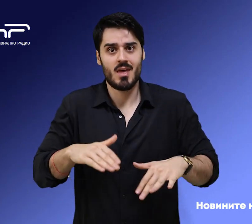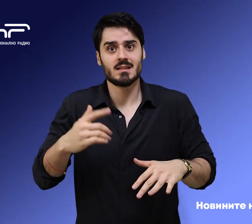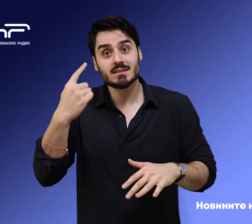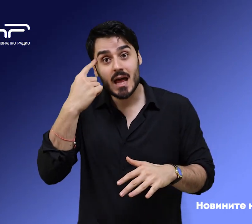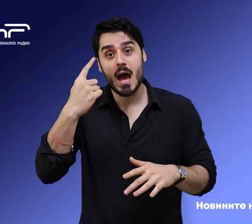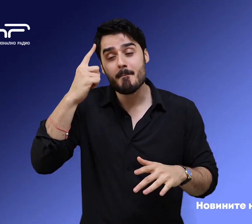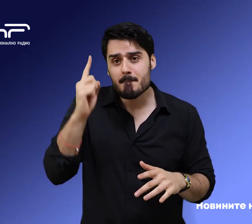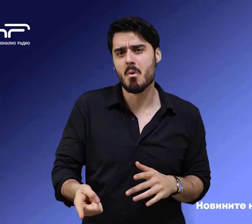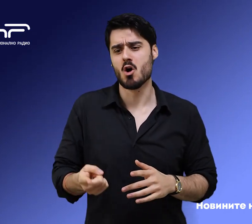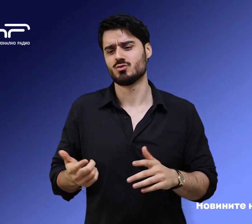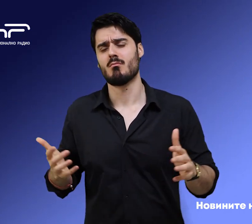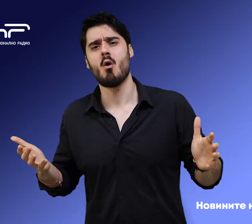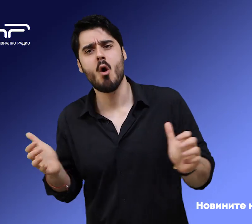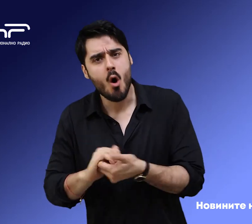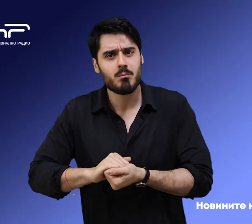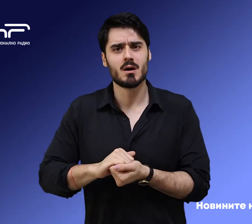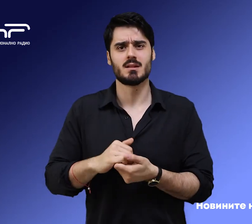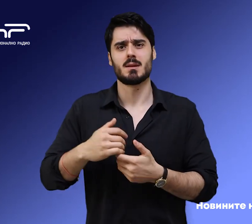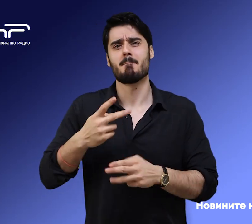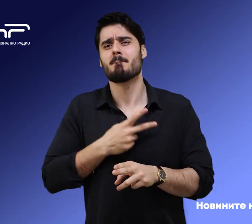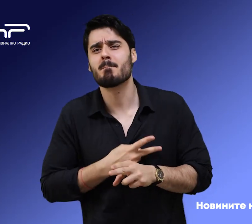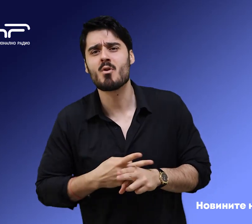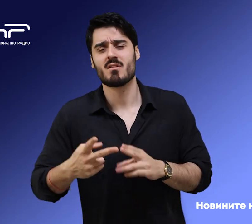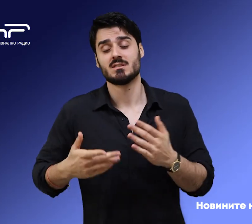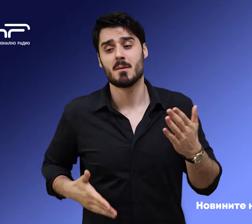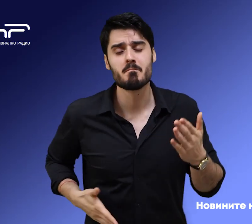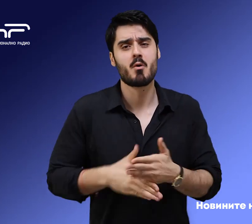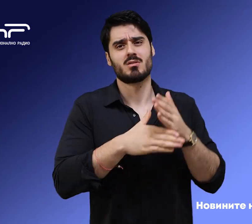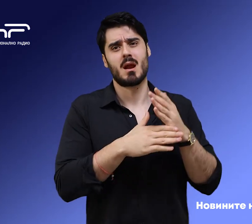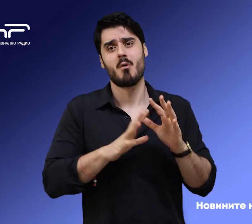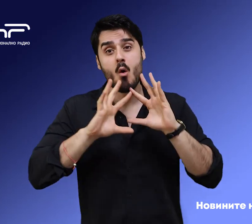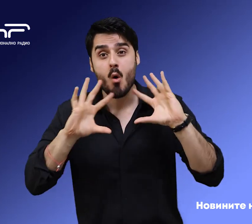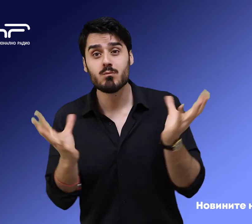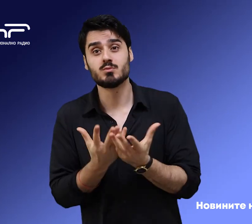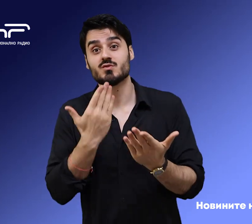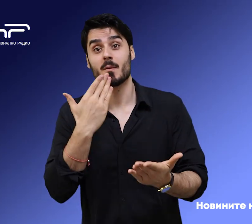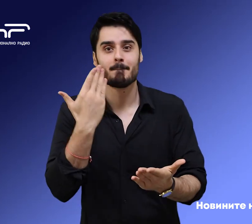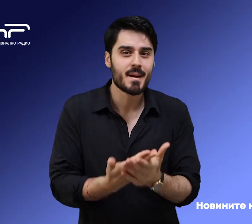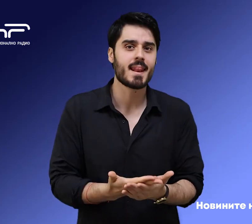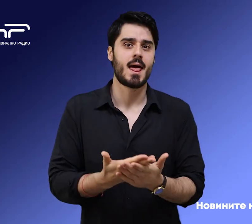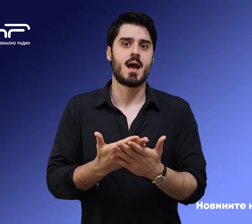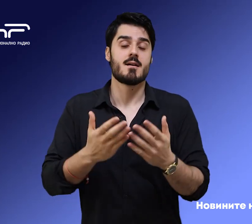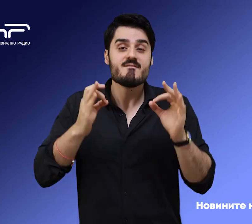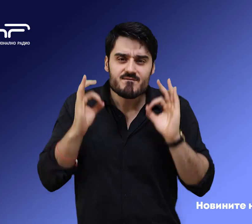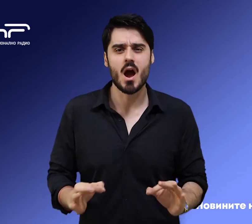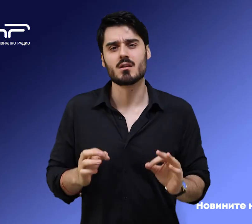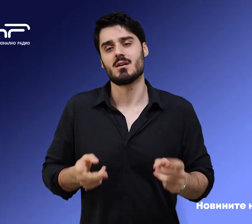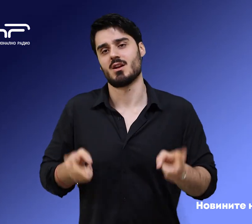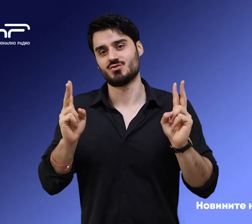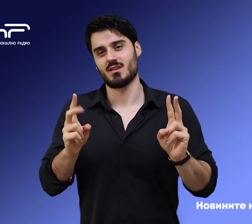можем обединени професионалисти с подкрепата на цялото общество да предлагаме и налагаме верните решения. За първото